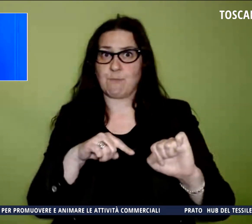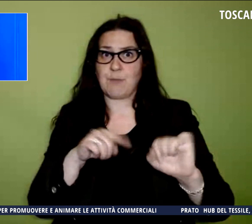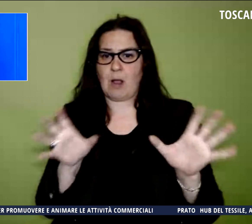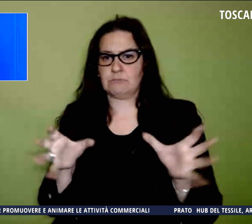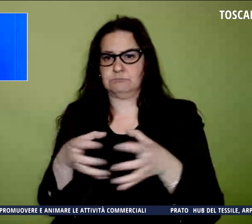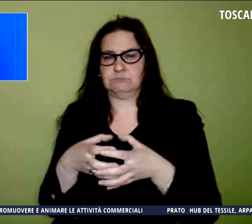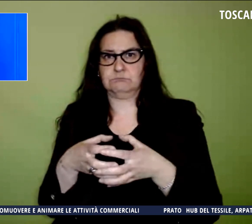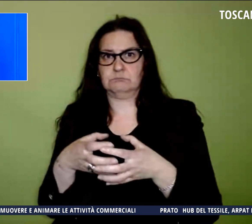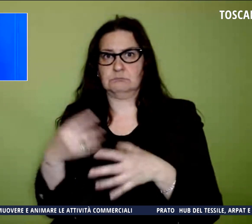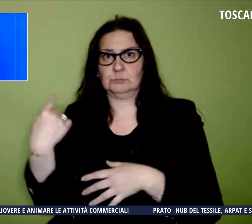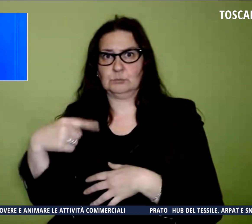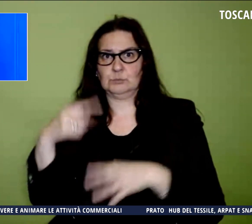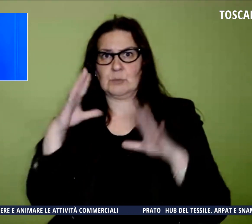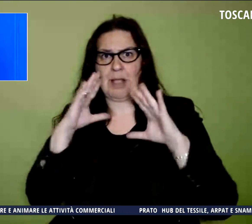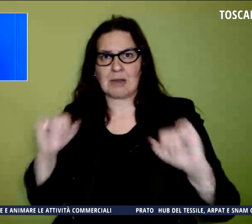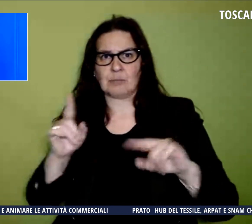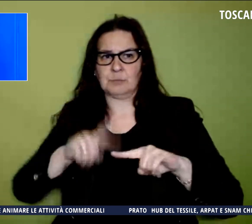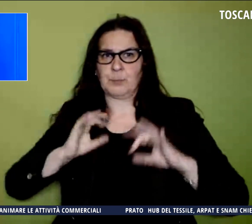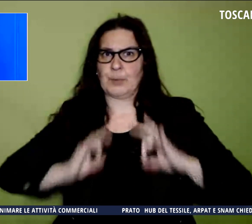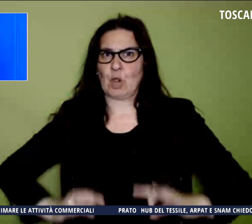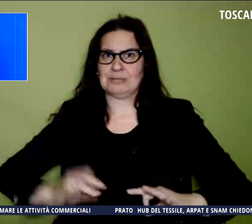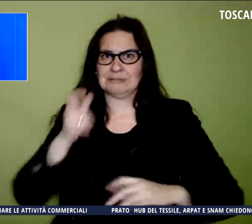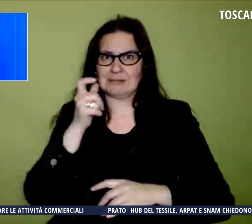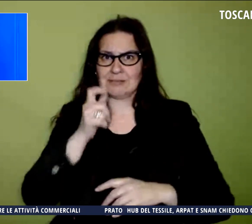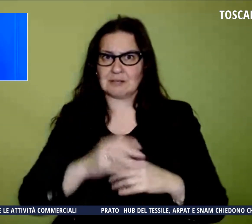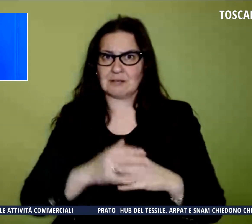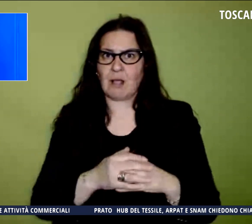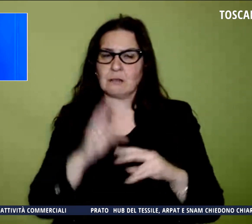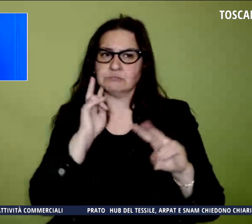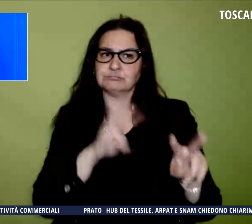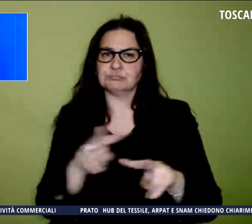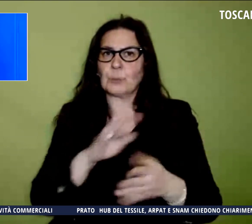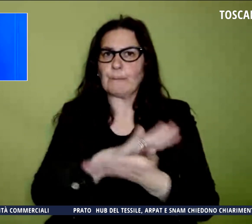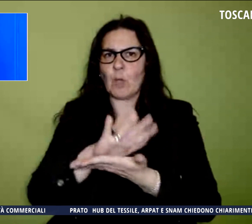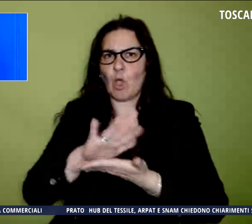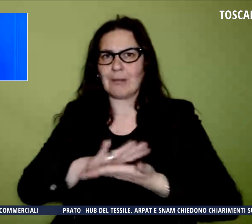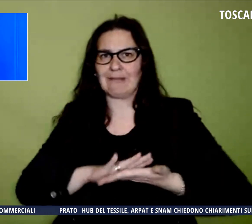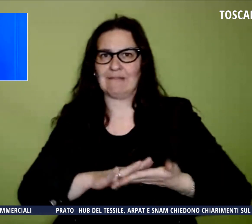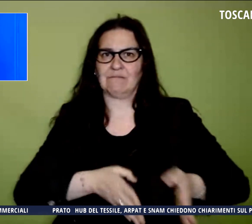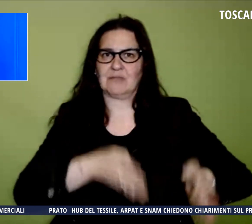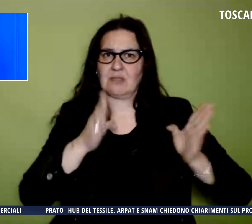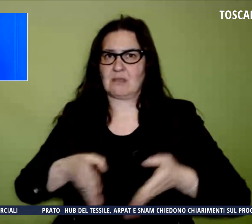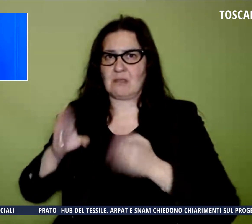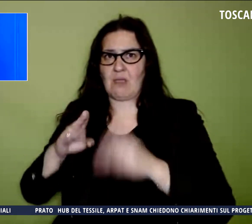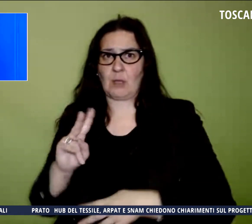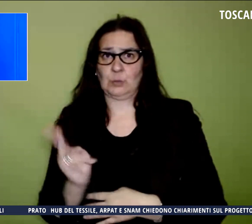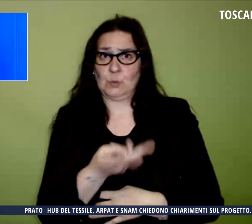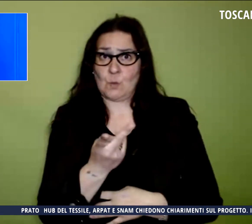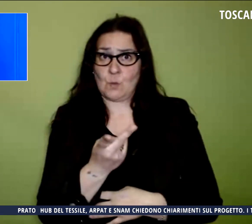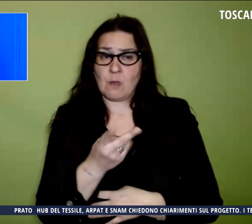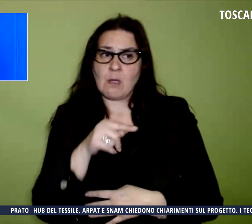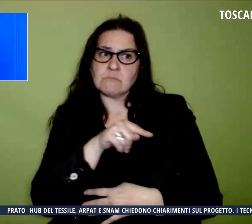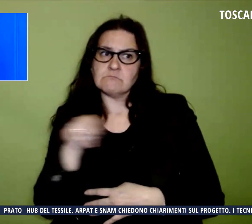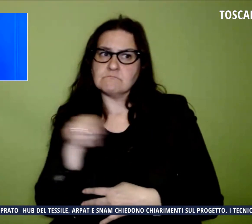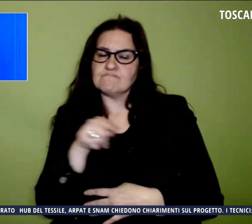'arma e della Polizia di Stato, hanno eseguito una bonifica dei due plessi senza rinvenire alcun